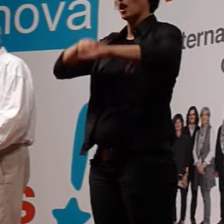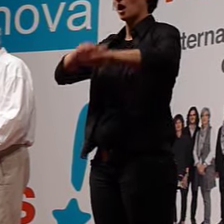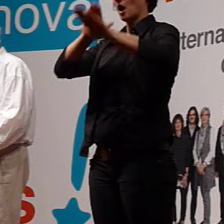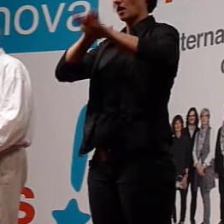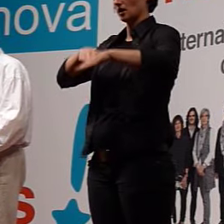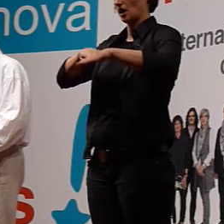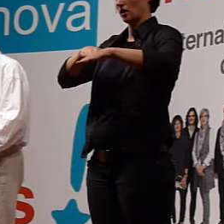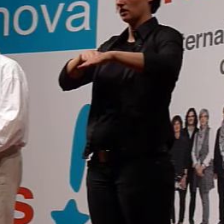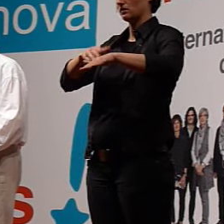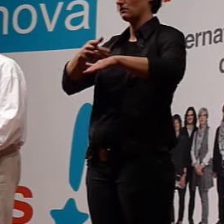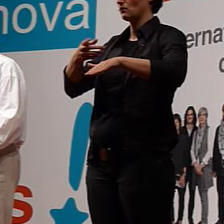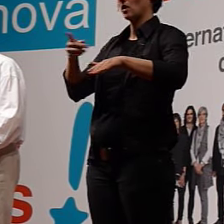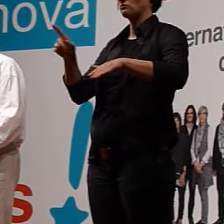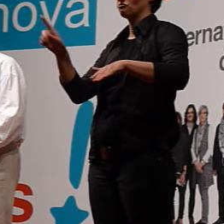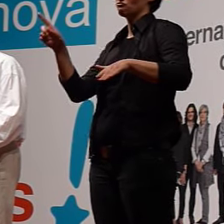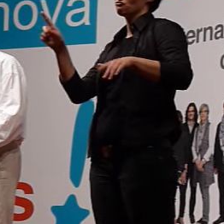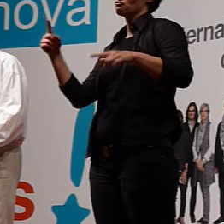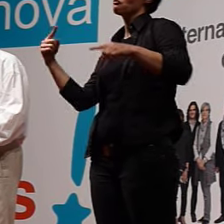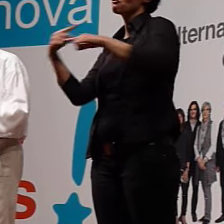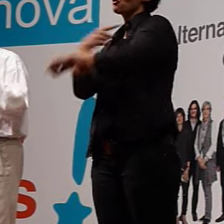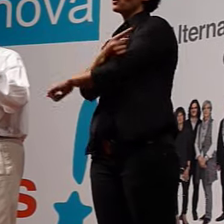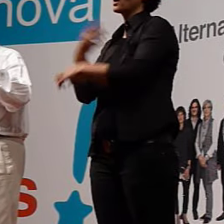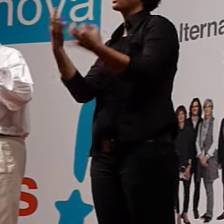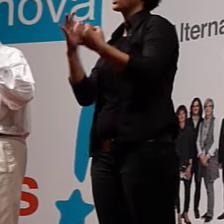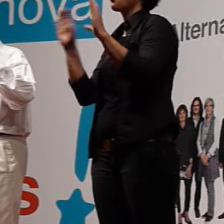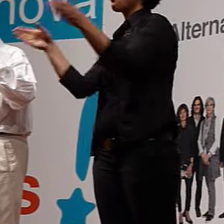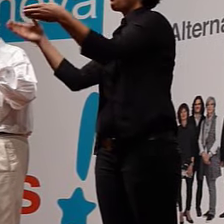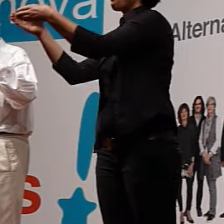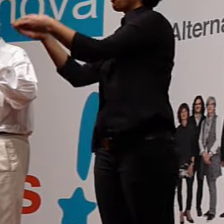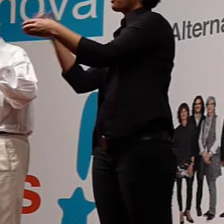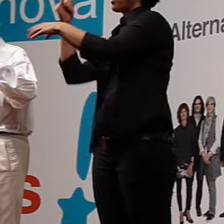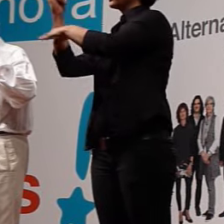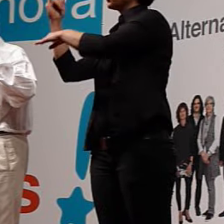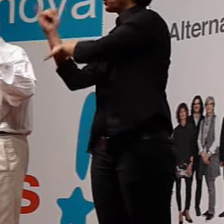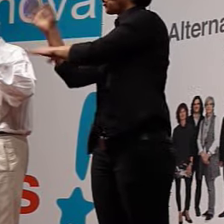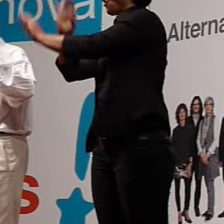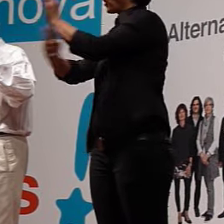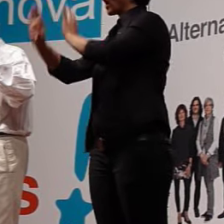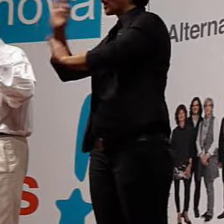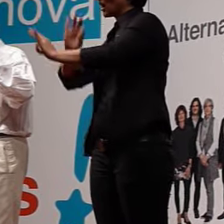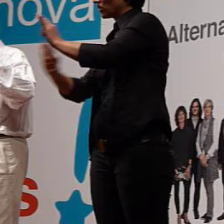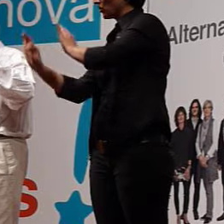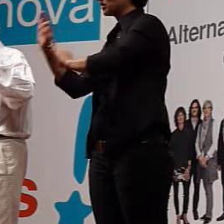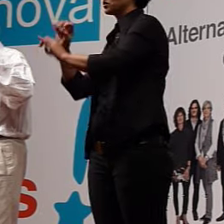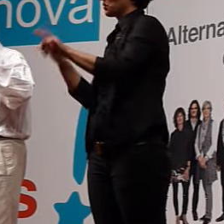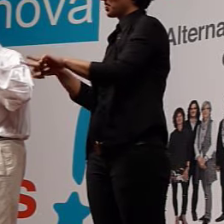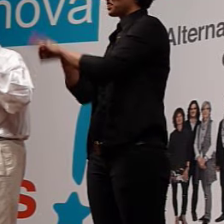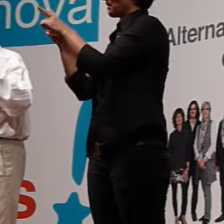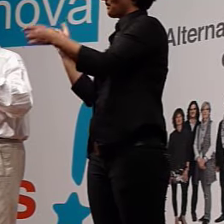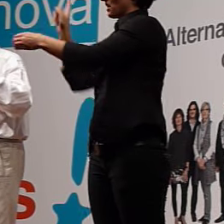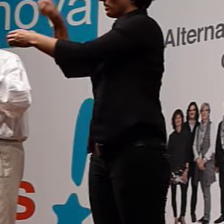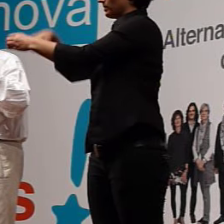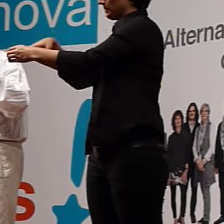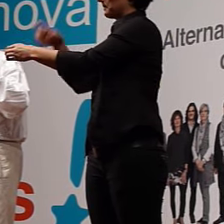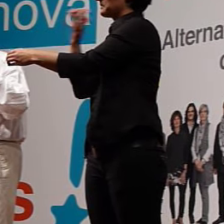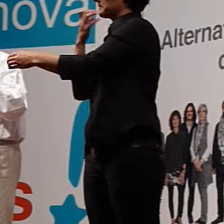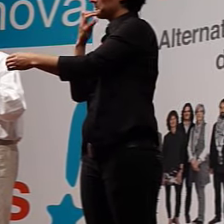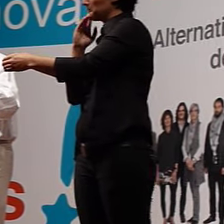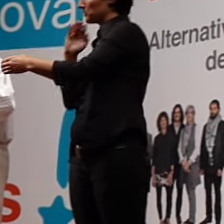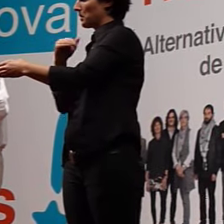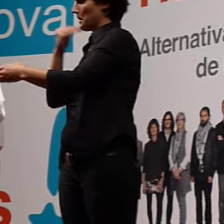obediencia da xa organización máis que as organizacións das que formemos parte se resulta